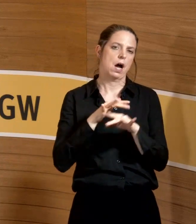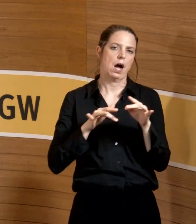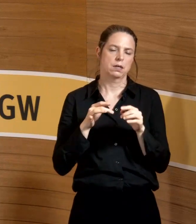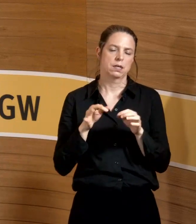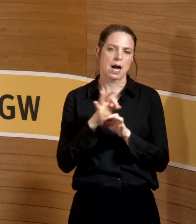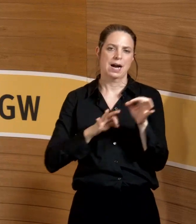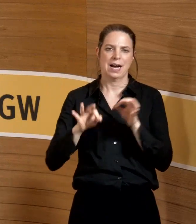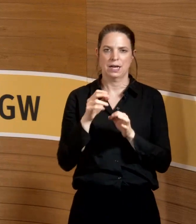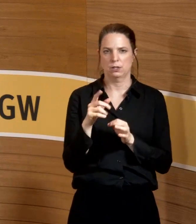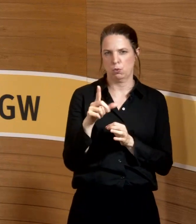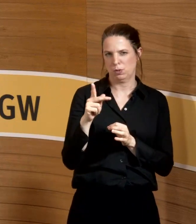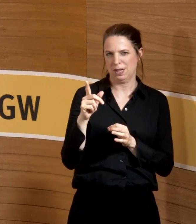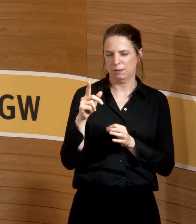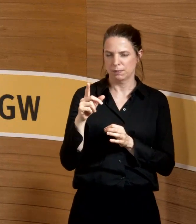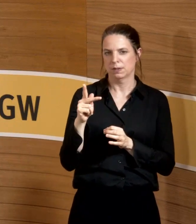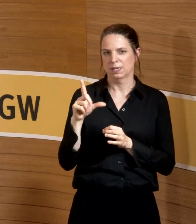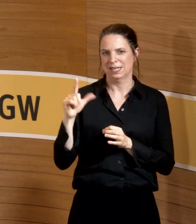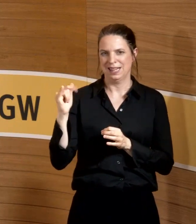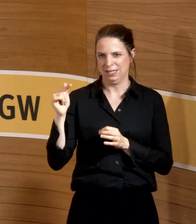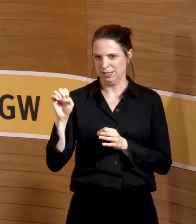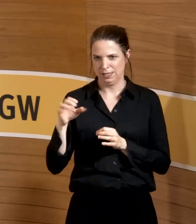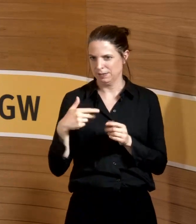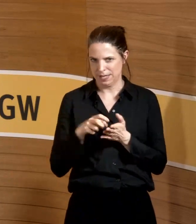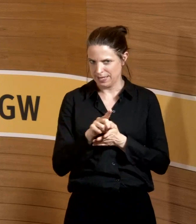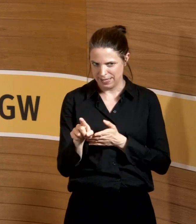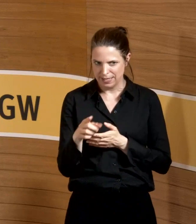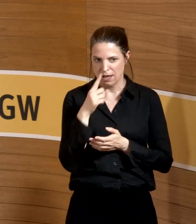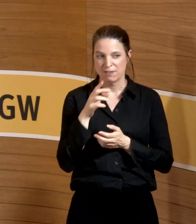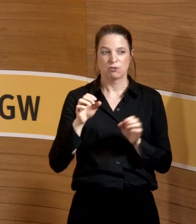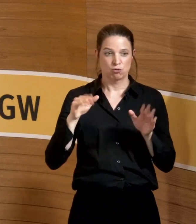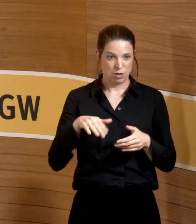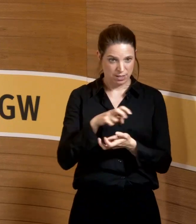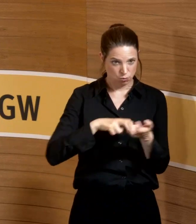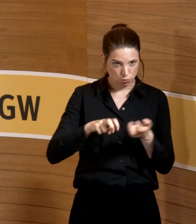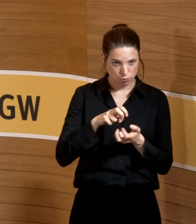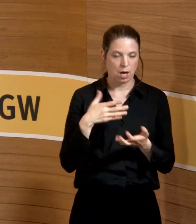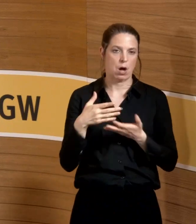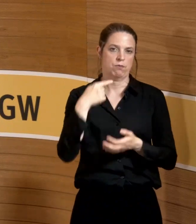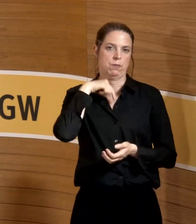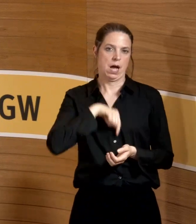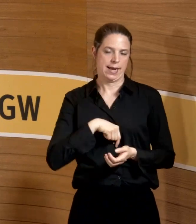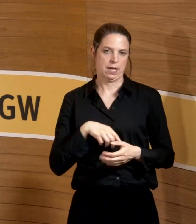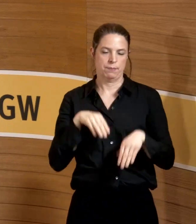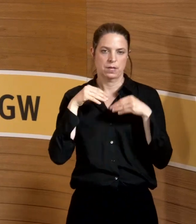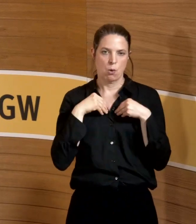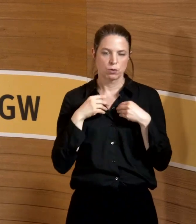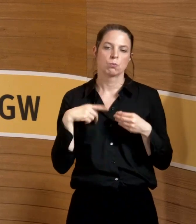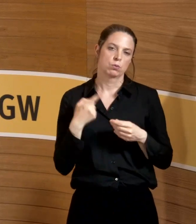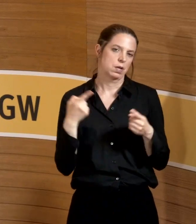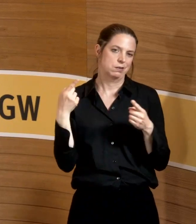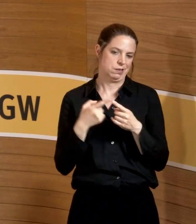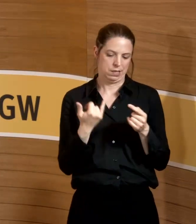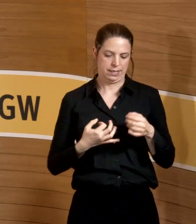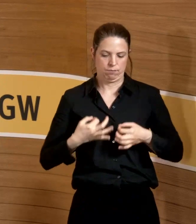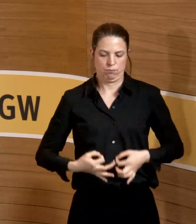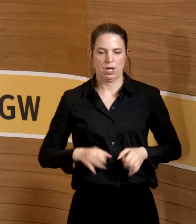Sie werden möglicherweise bei Unfallgeschehen oder schlechter Handhabung eingeatmet, aufgenommen und gehen natürlich dann auf das